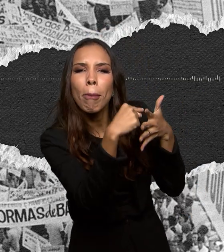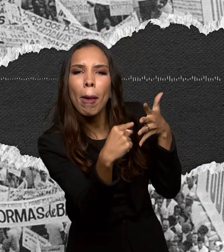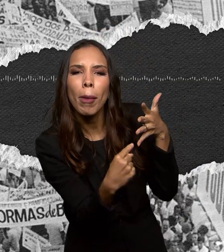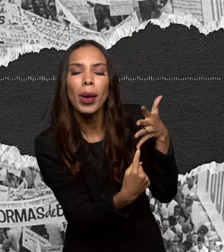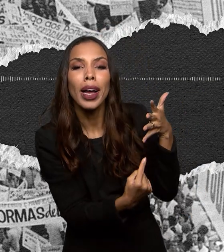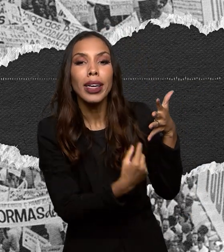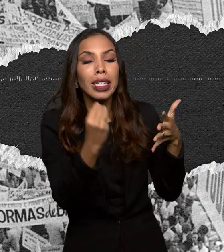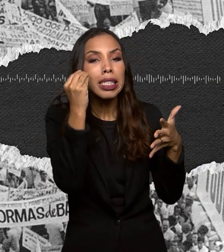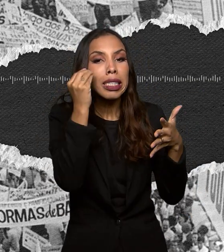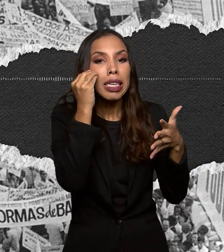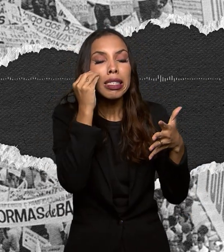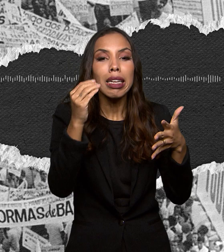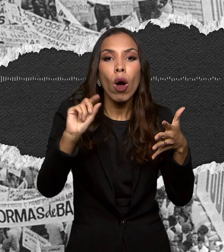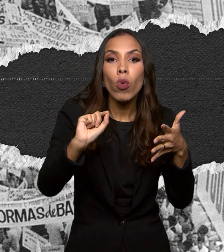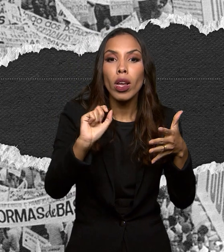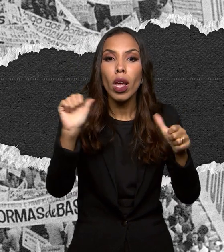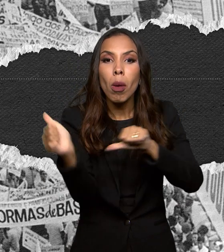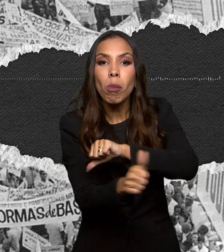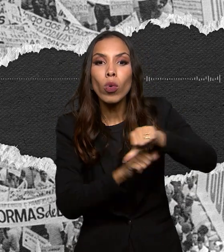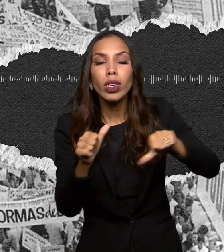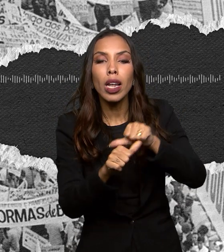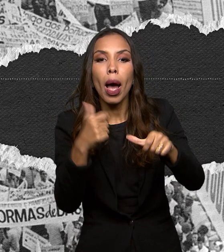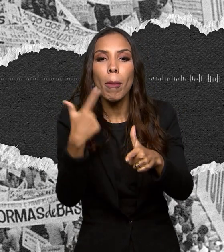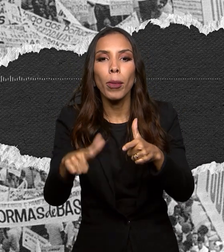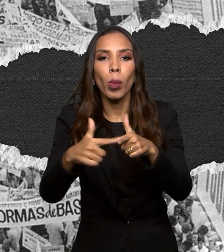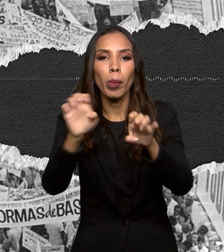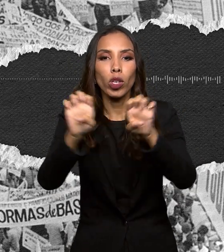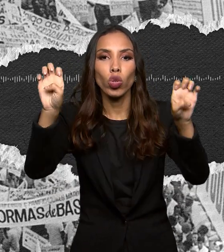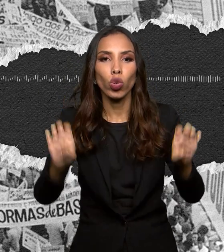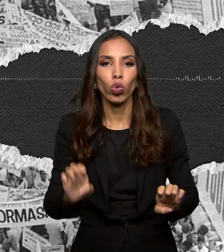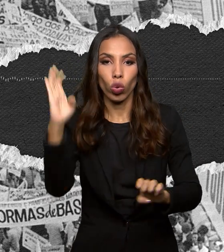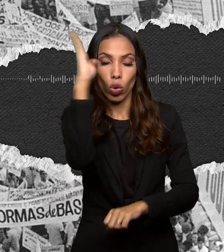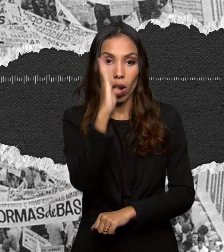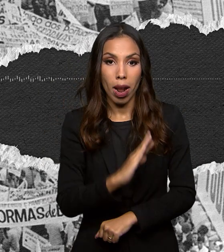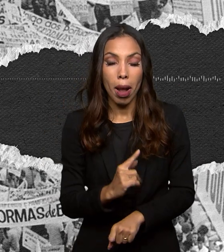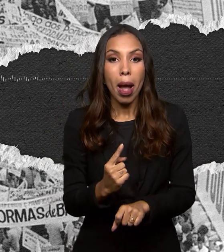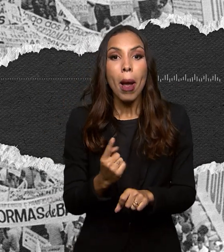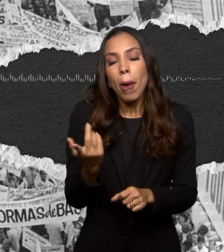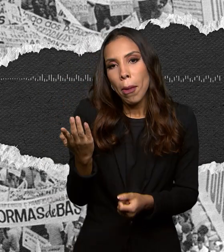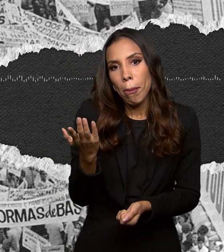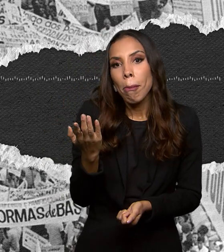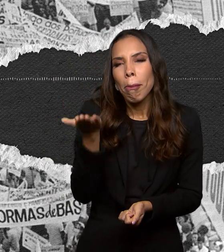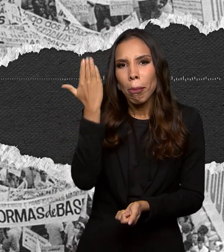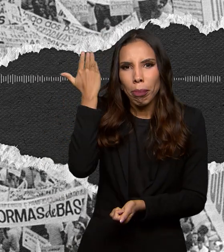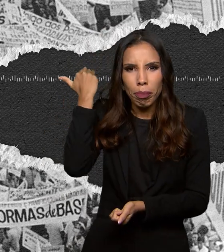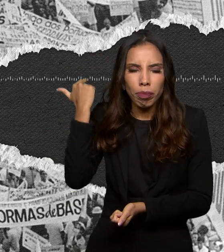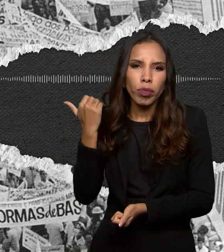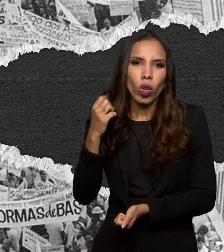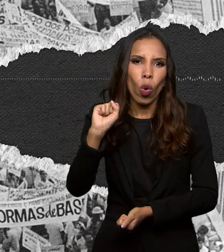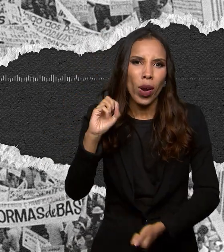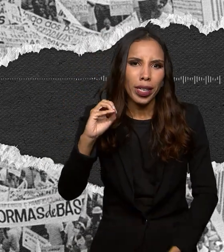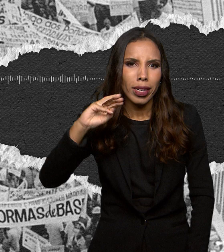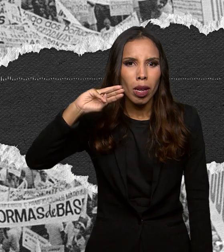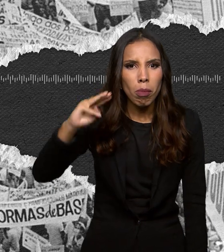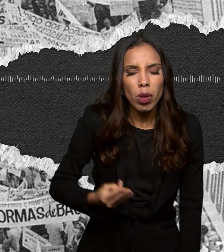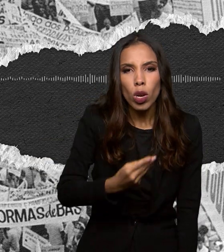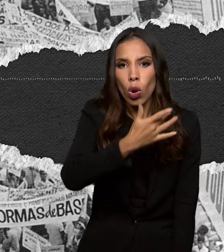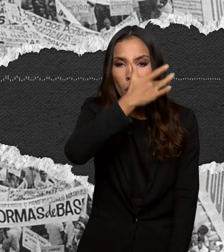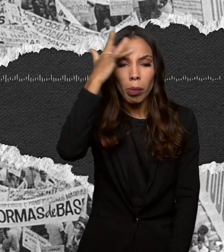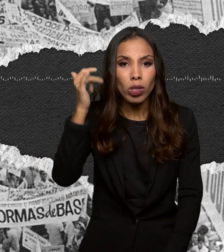problemas estruturais do Brasil. Naquela época, um país com quase 80 milhões de pessoas, metade delas vivendo